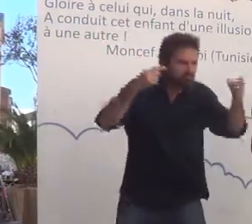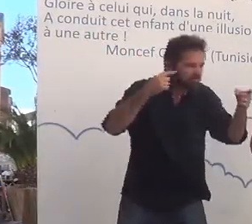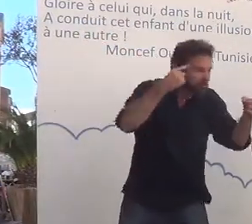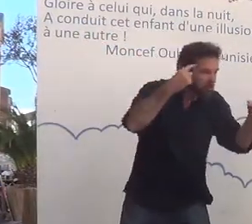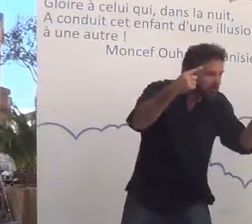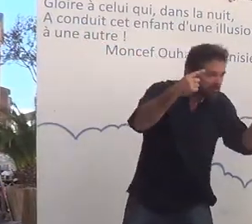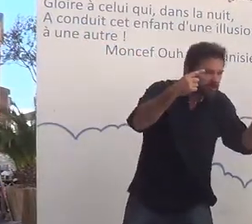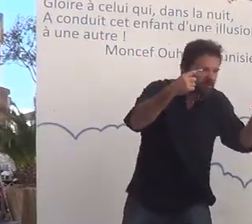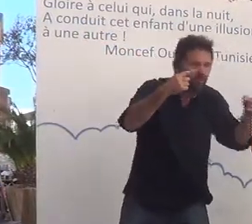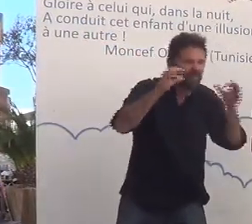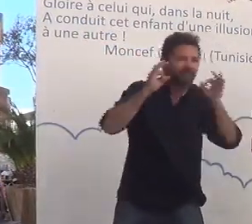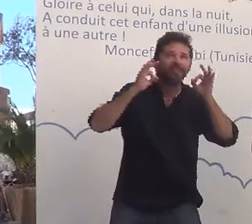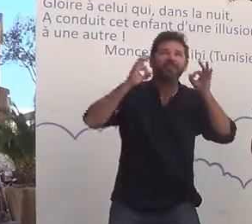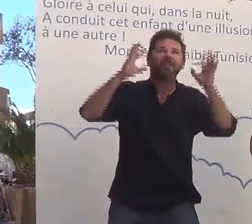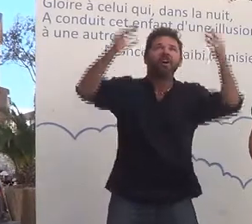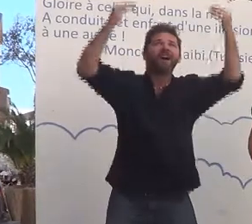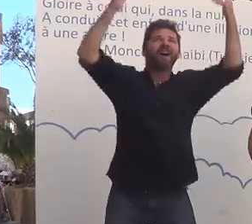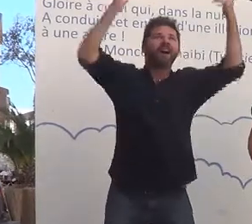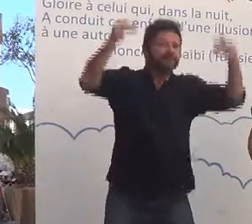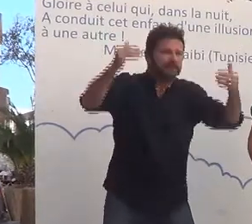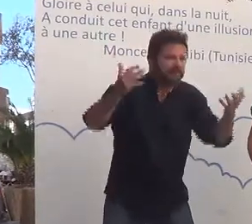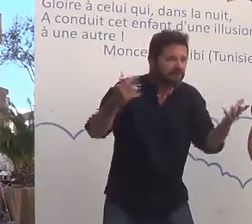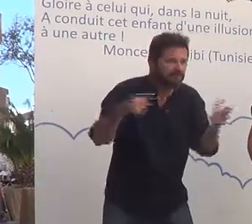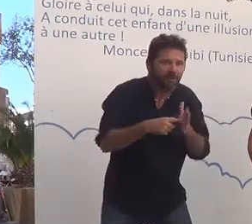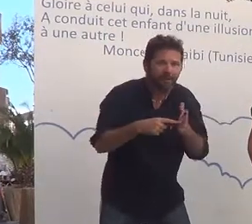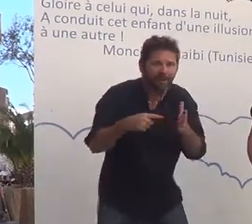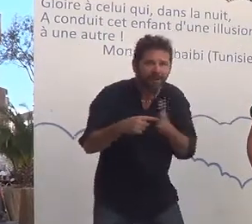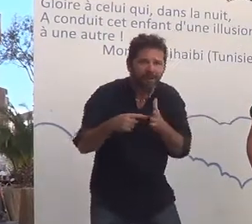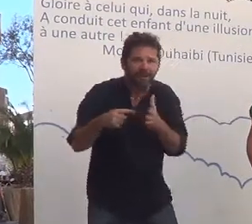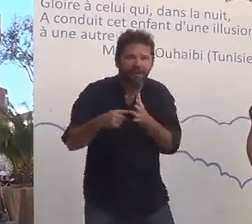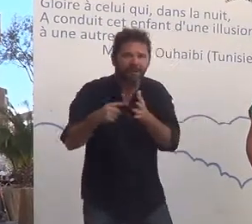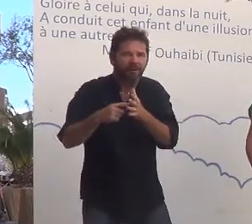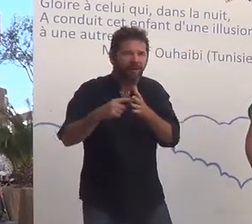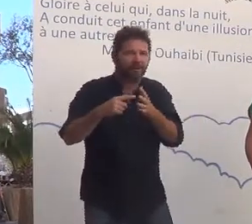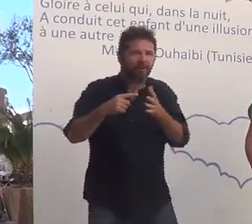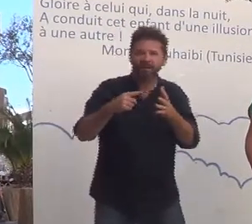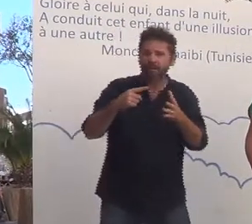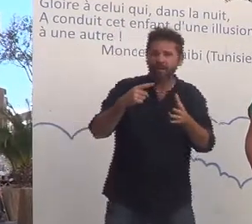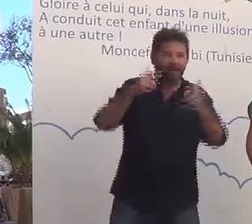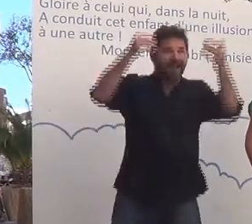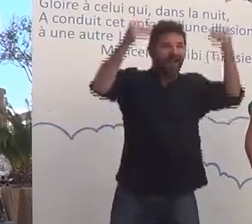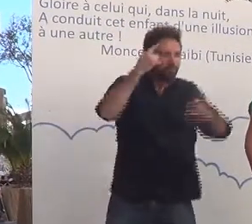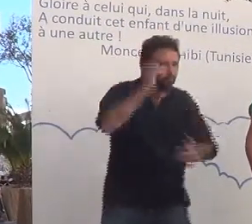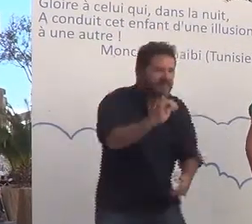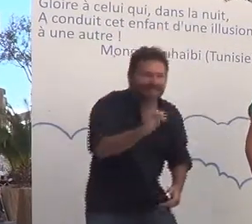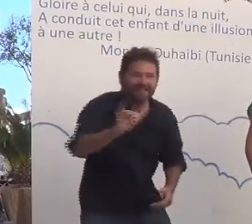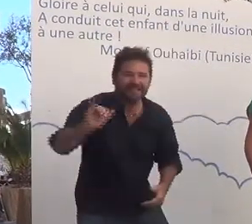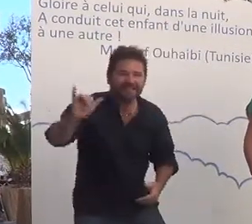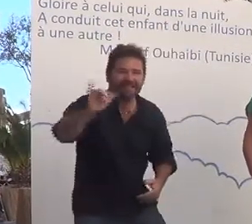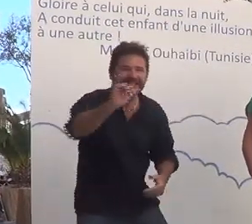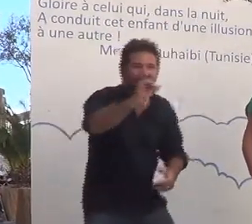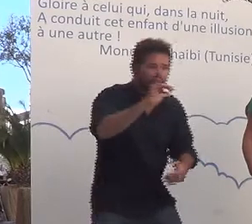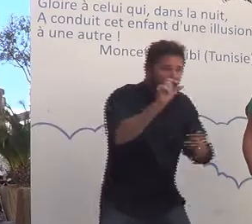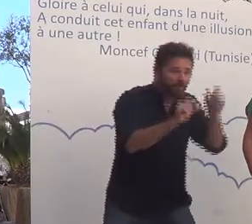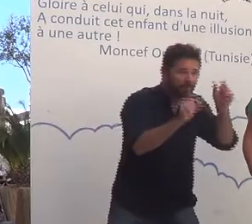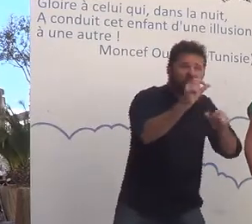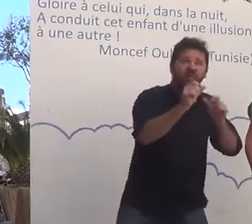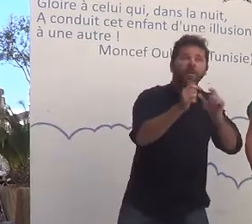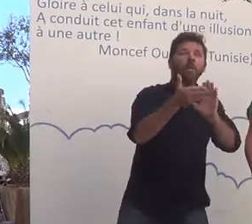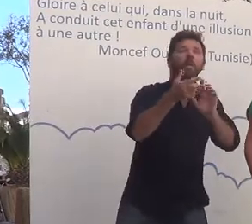Quand est-ce que le temps va s'arrêter ? Pour qui le temps va s'arrêter ? Y aura-t-il des privilégiés ? Est-ce que j'aimerais